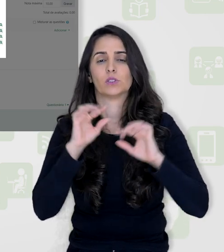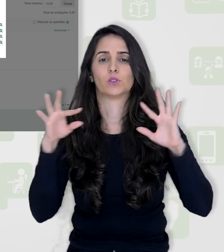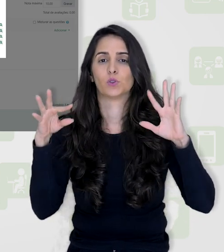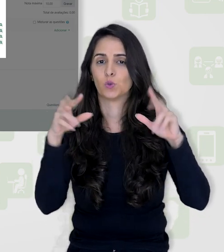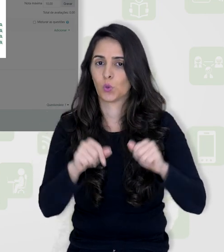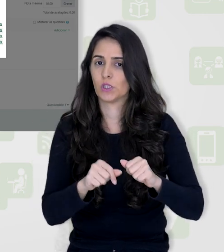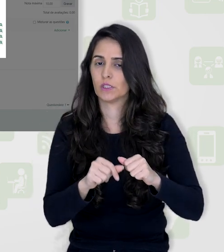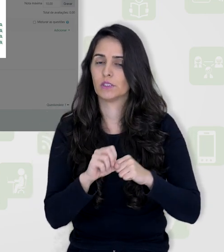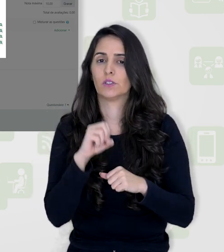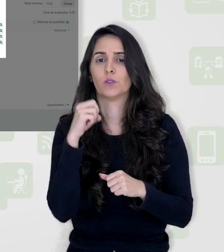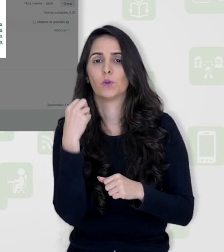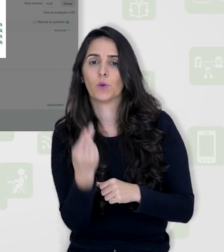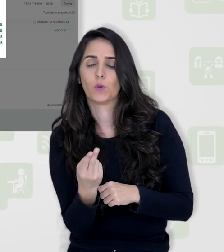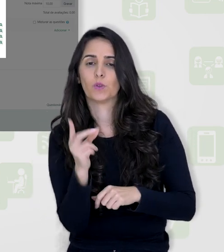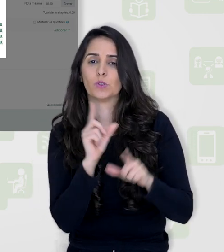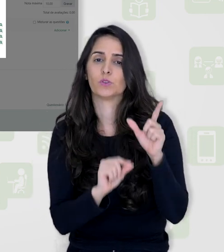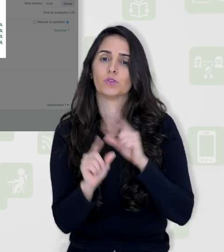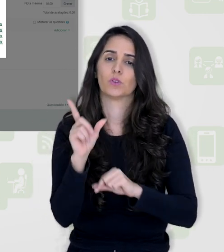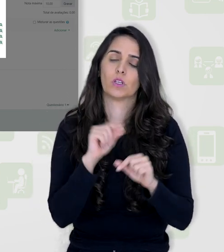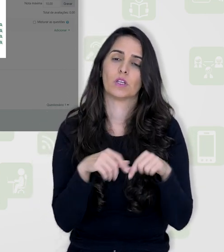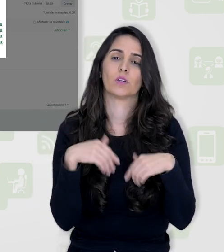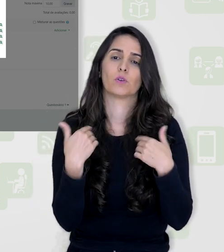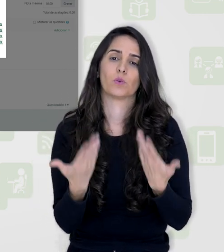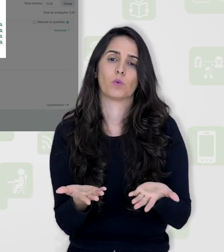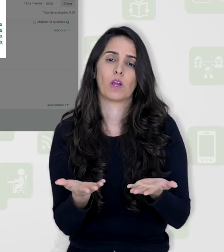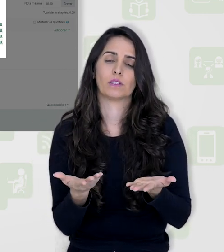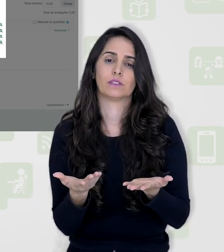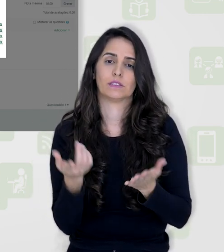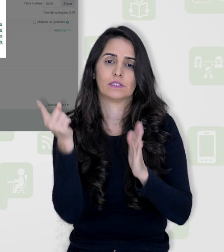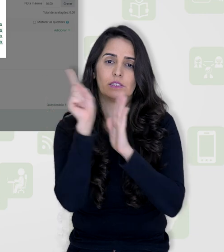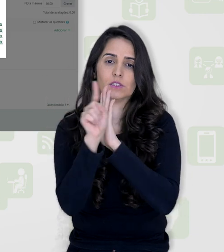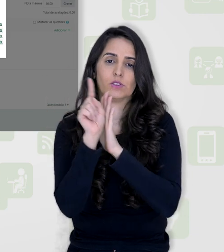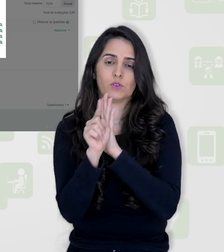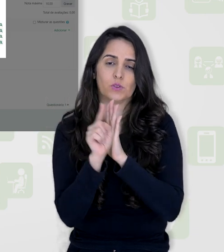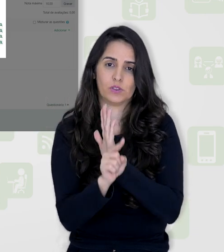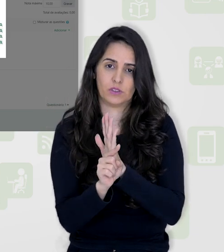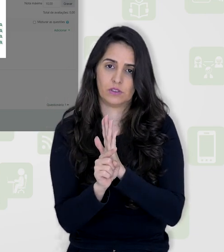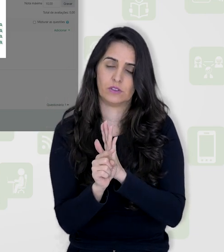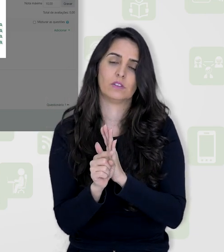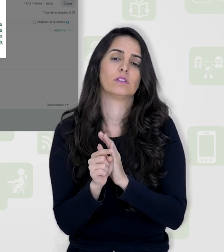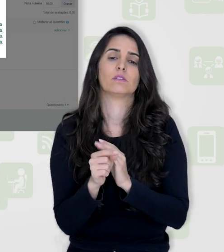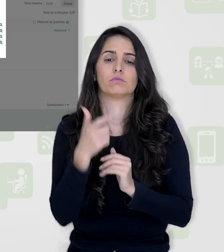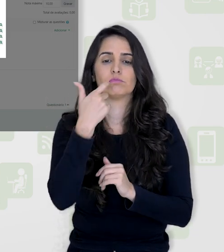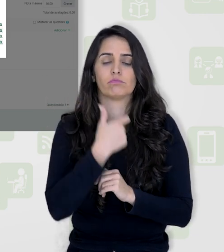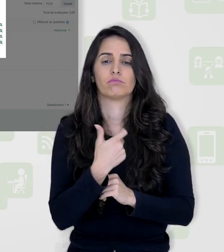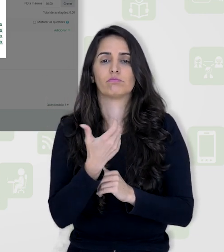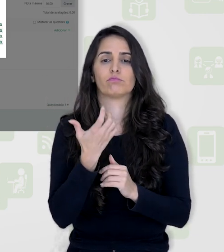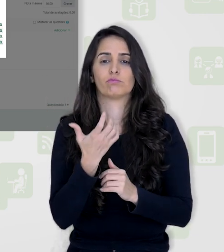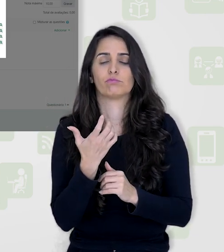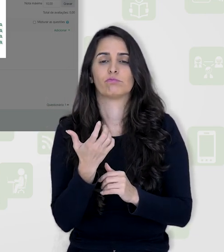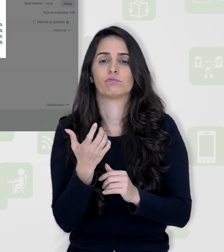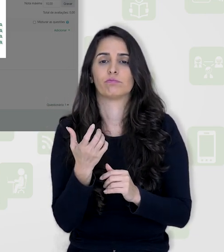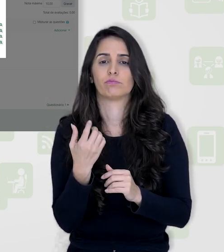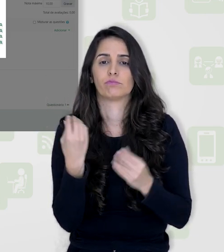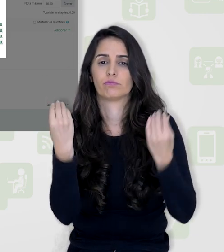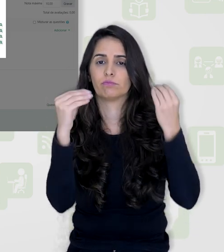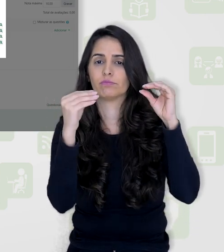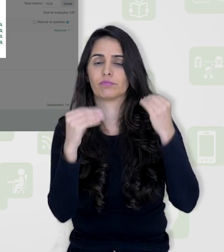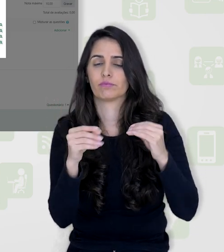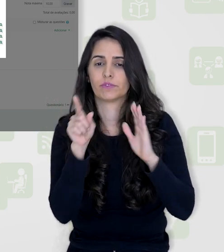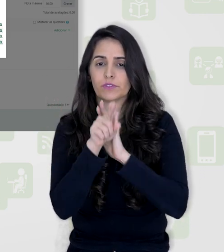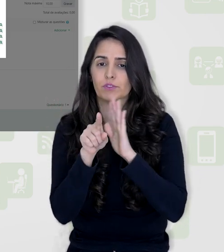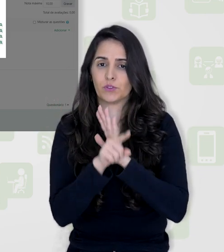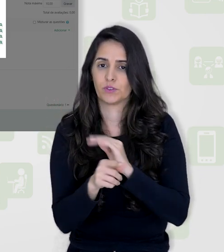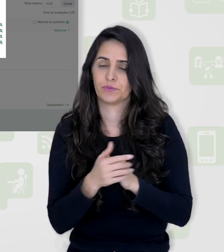posso selecionar todas de uma vez, ou escolher quais dessas questões, dessa categoria, eu quero para